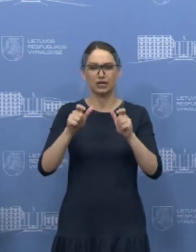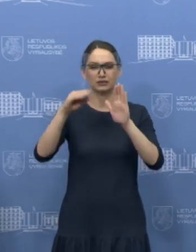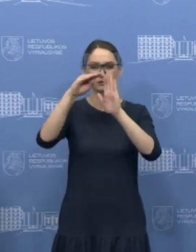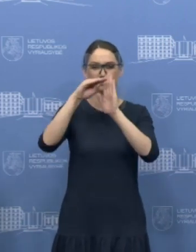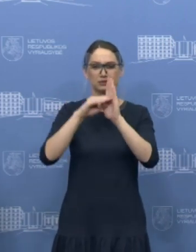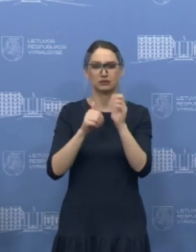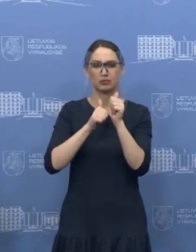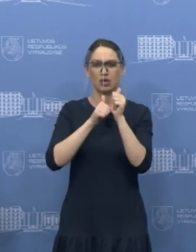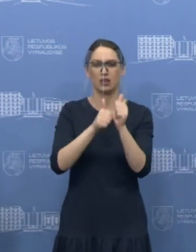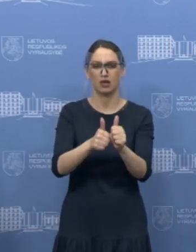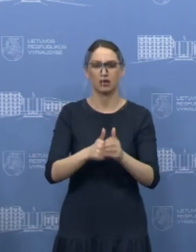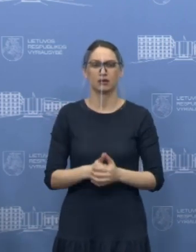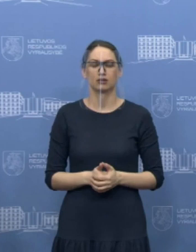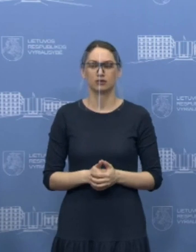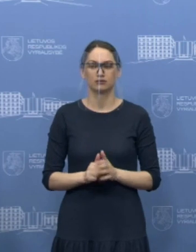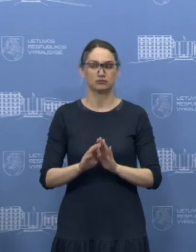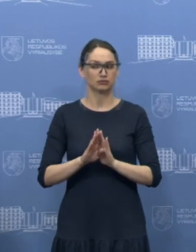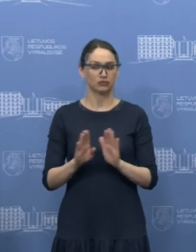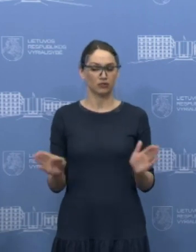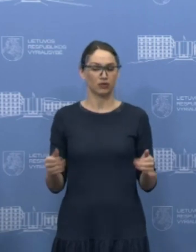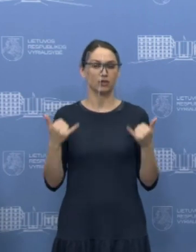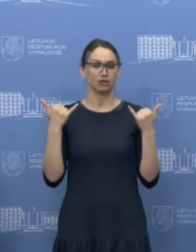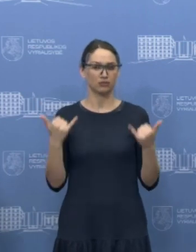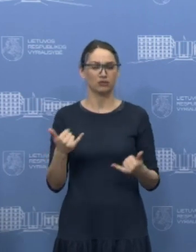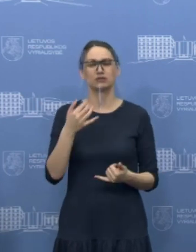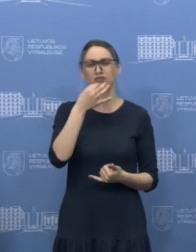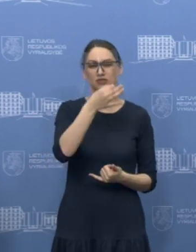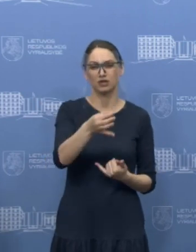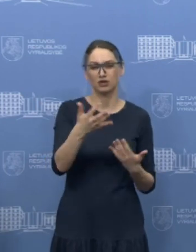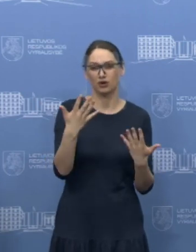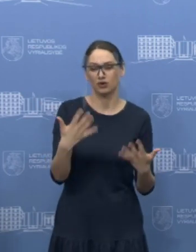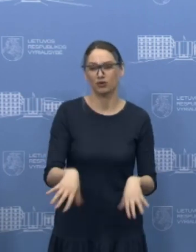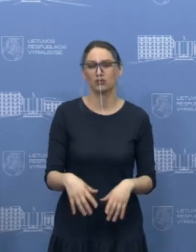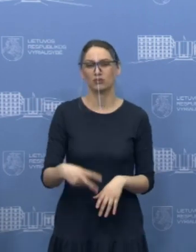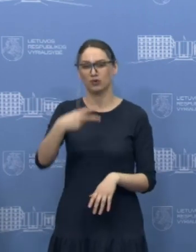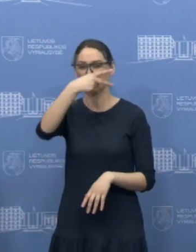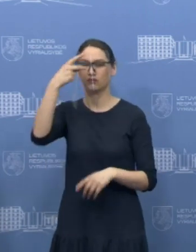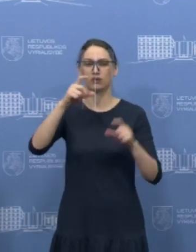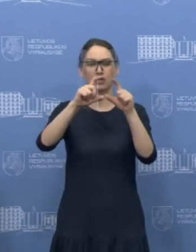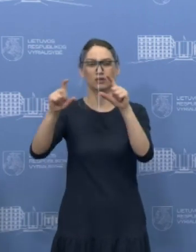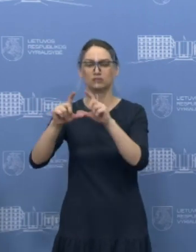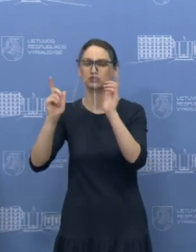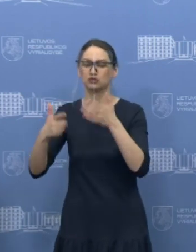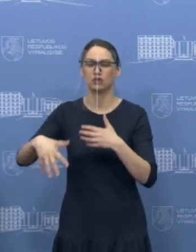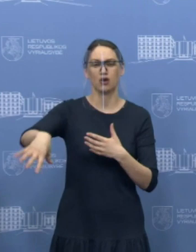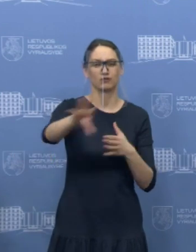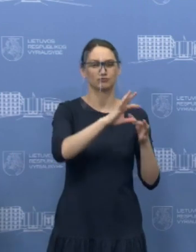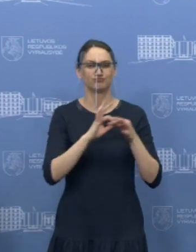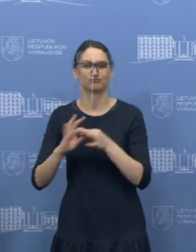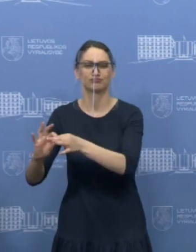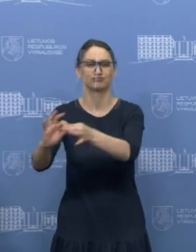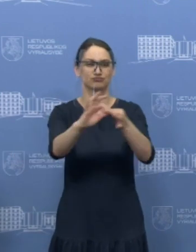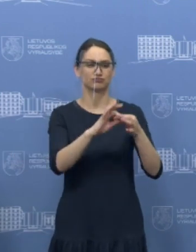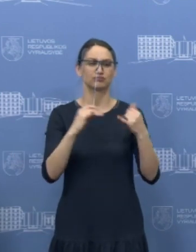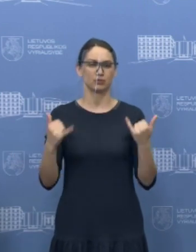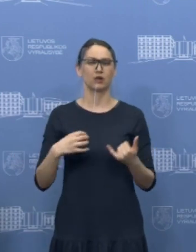jos prižiūri medicai ir šioje vietoje, kaip minėjau, visas institucijos, kurios veikia Lietuvoje, veikia susitelkusiai, nes